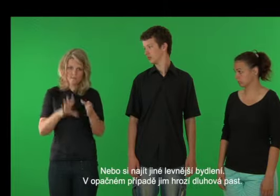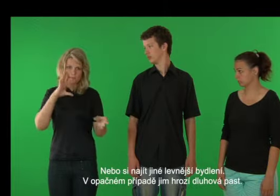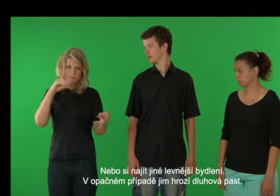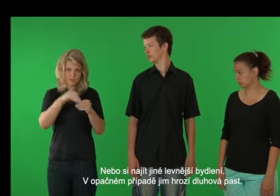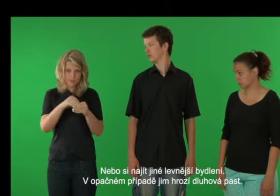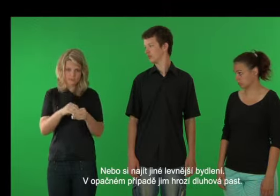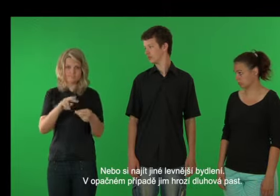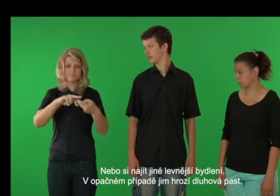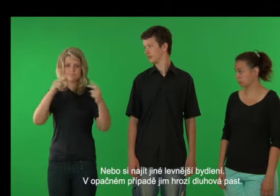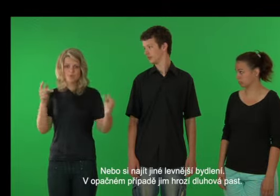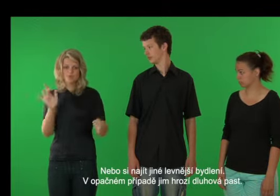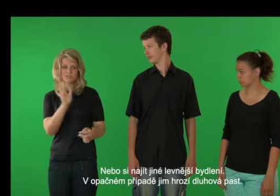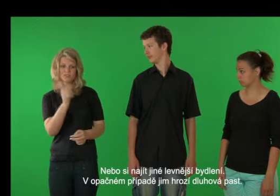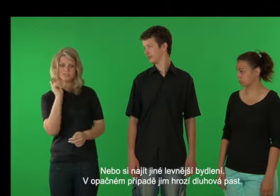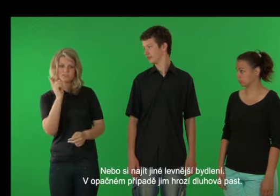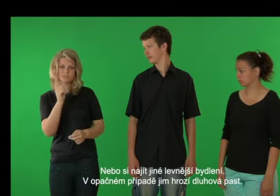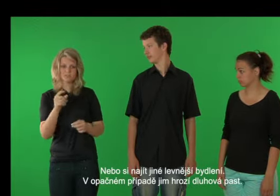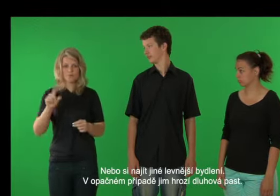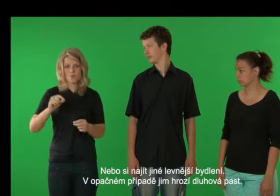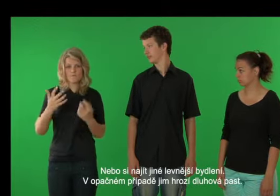V opačném případě jim hrozí dluhová past.